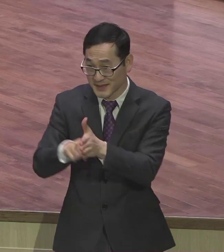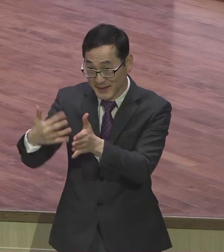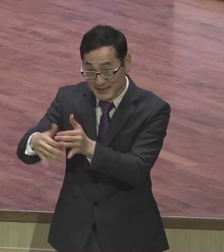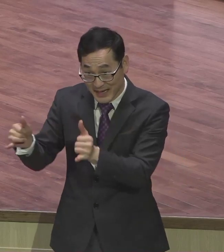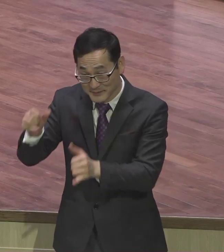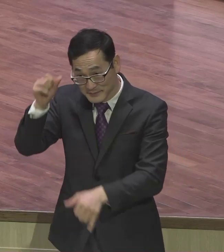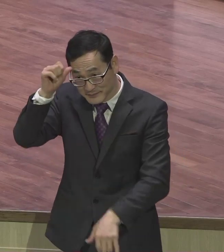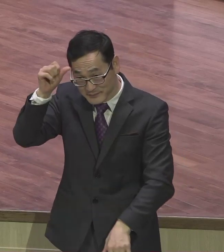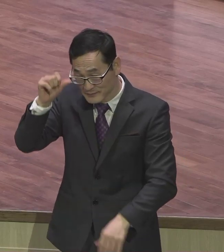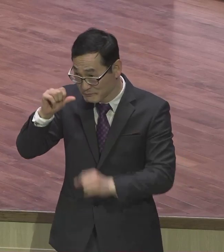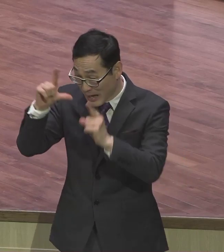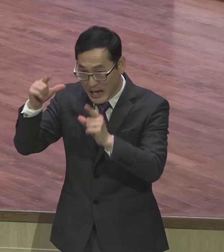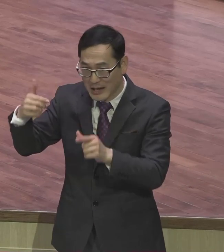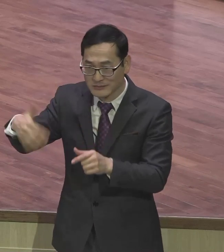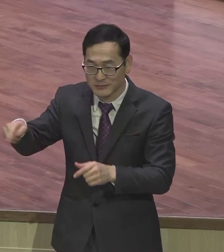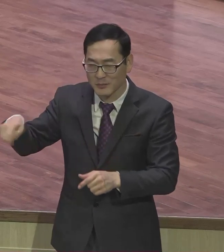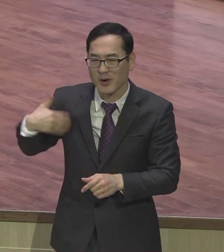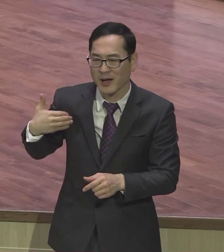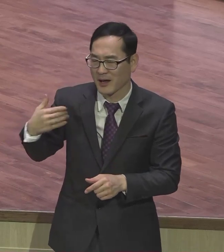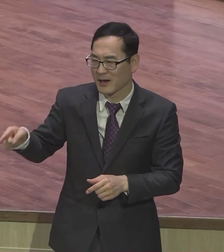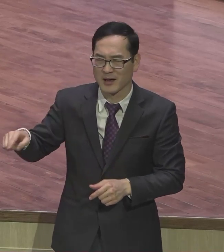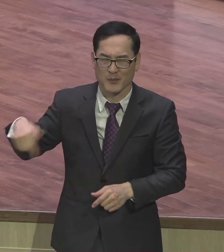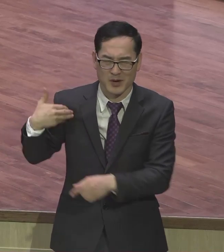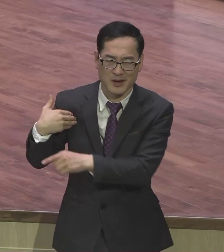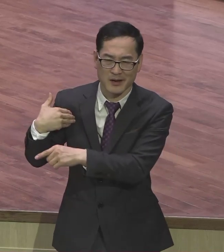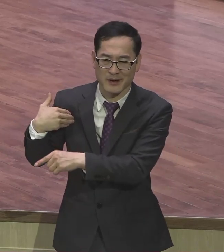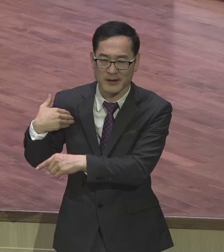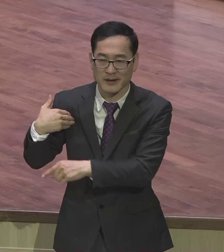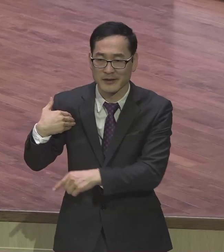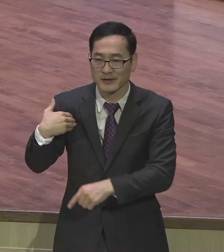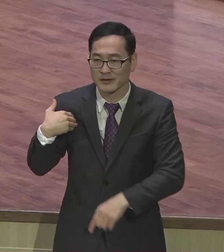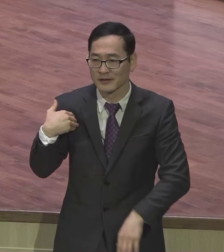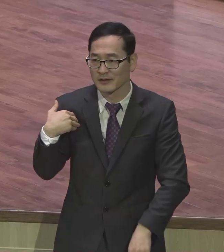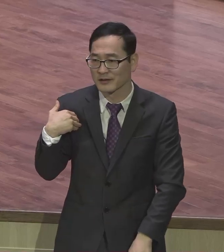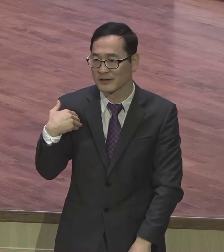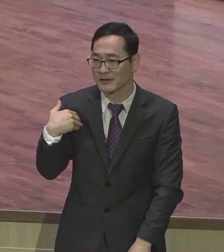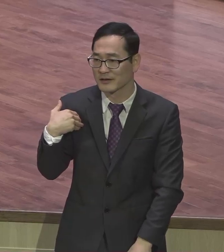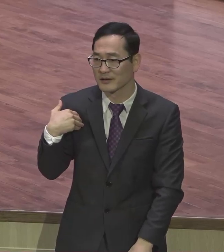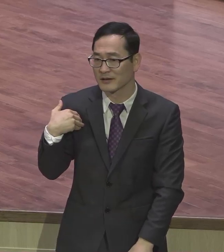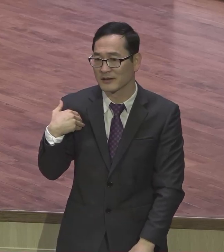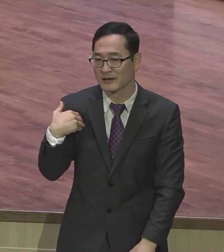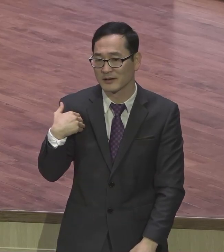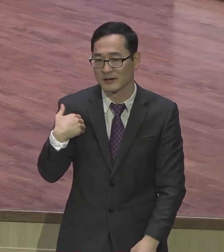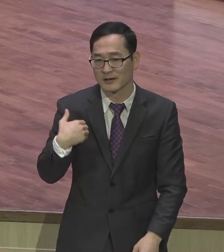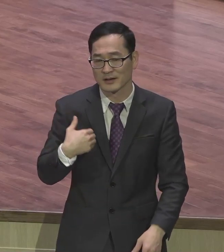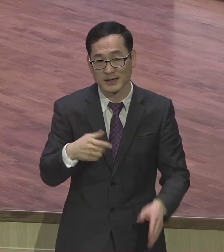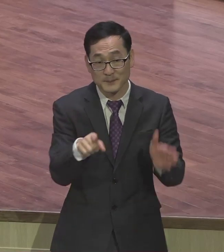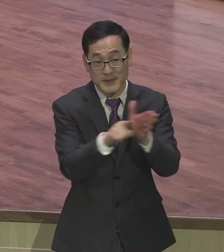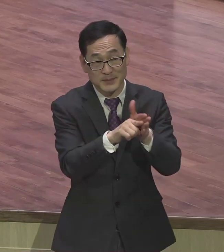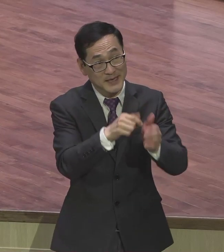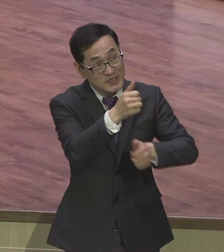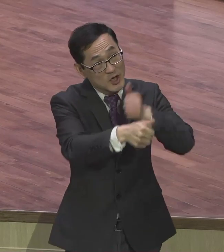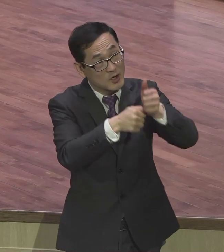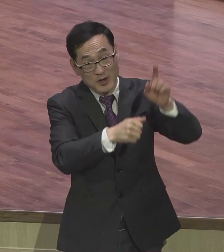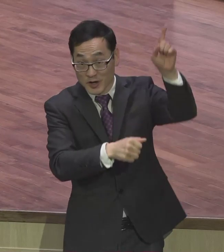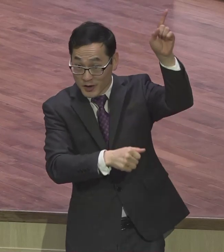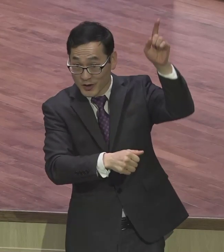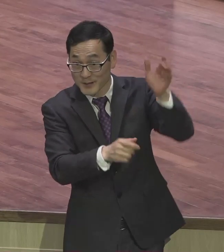못해요 그래서 인류를 위해서 은신한 모든 인물들은 특징이 뭐냐 이 불을 전기불을 만든